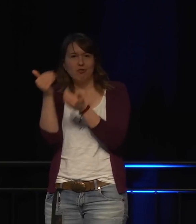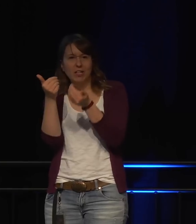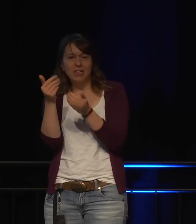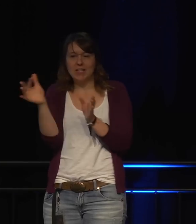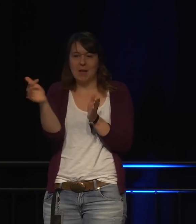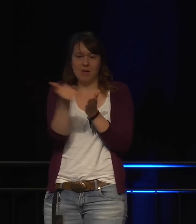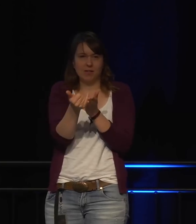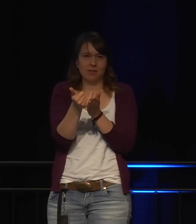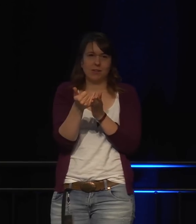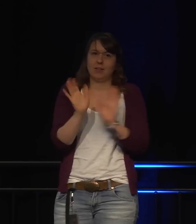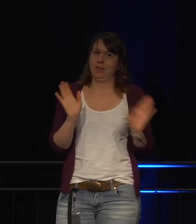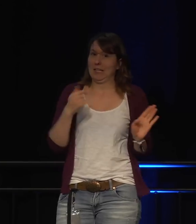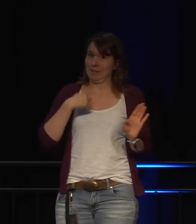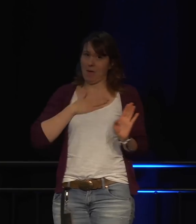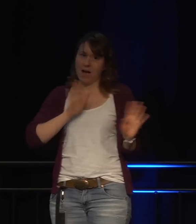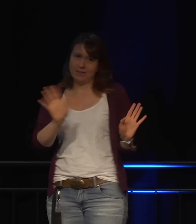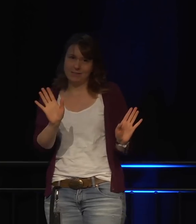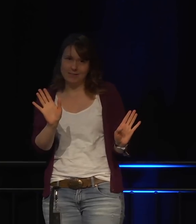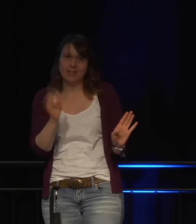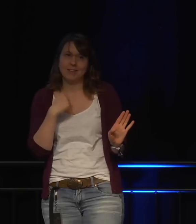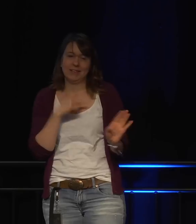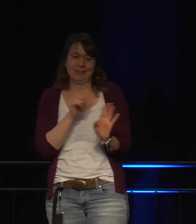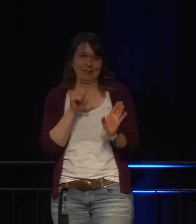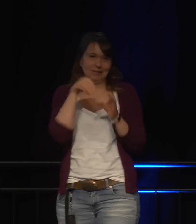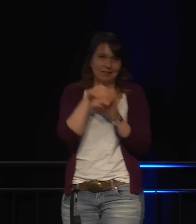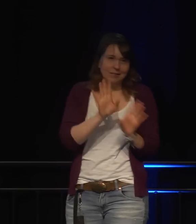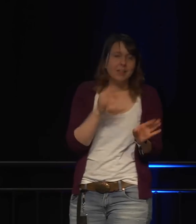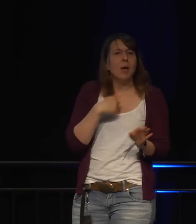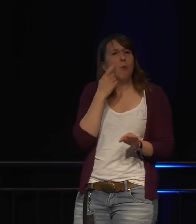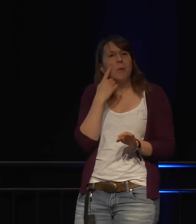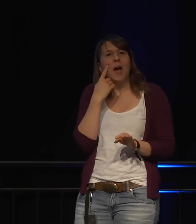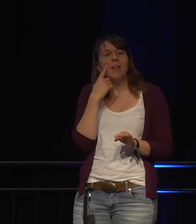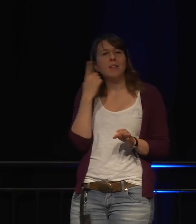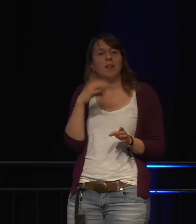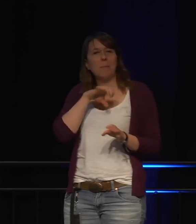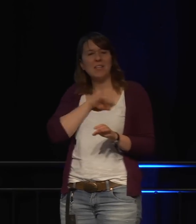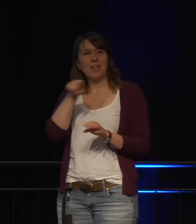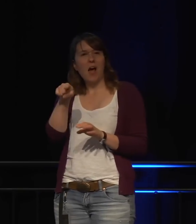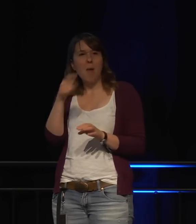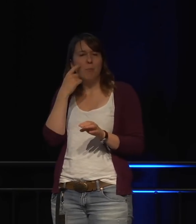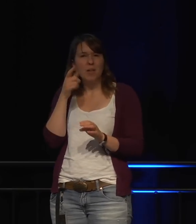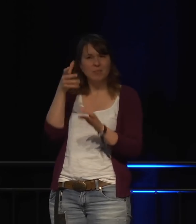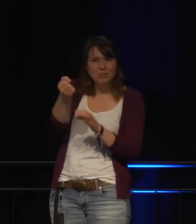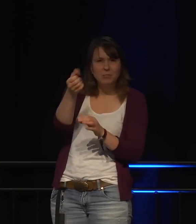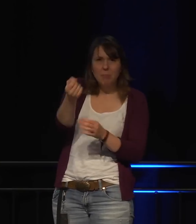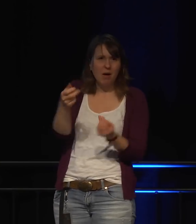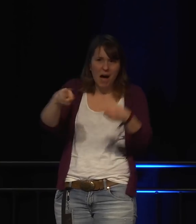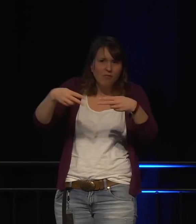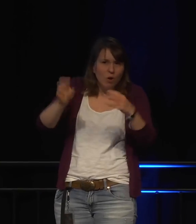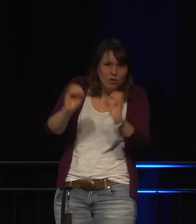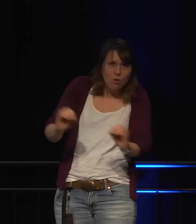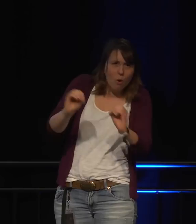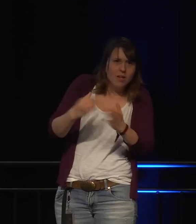Storys sammelt. Es bin nicht ich. Ich bin nicht dahinter. Aber ich habe